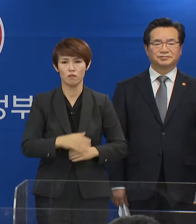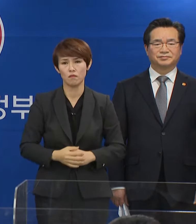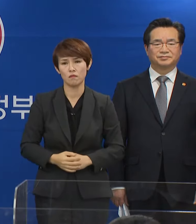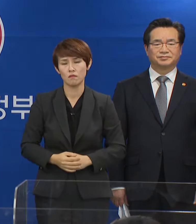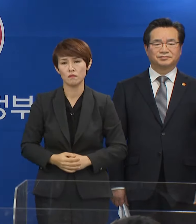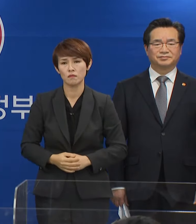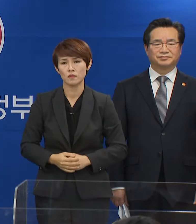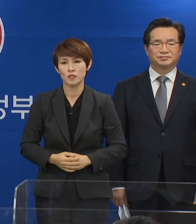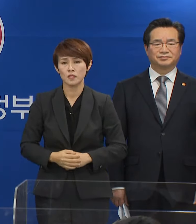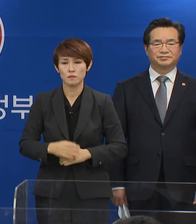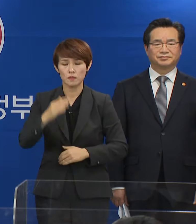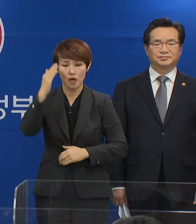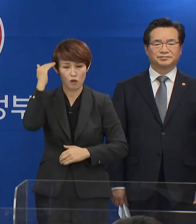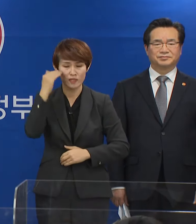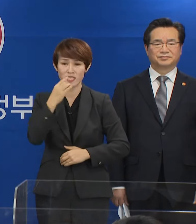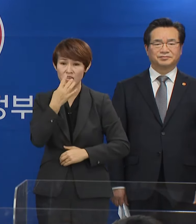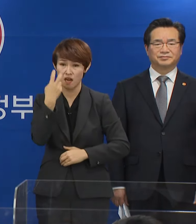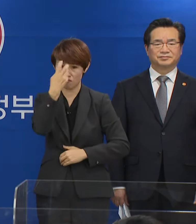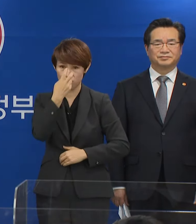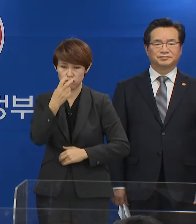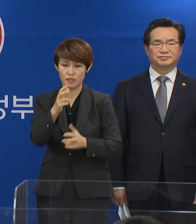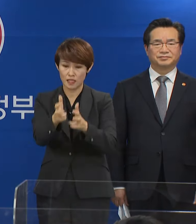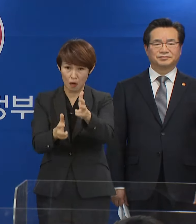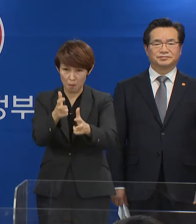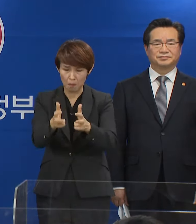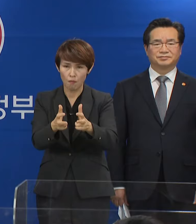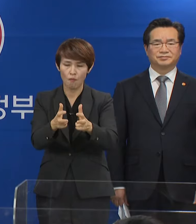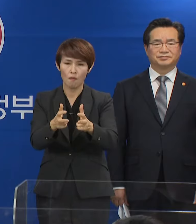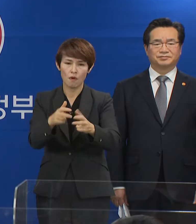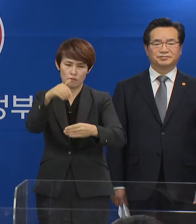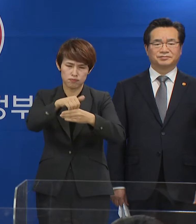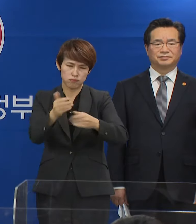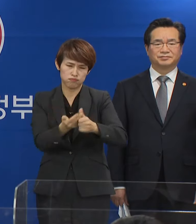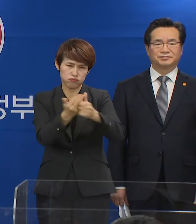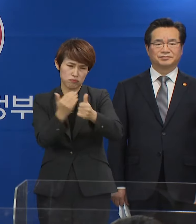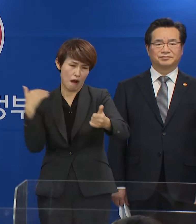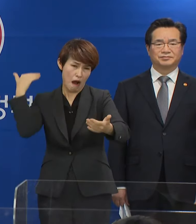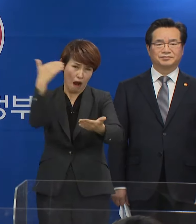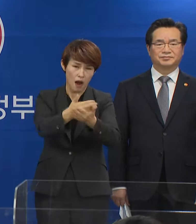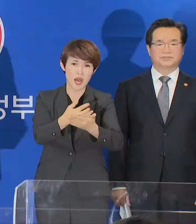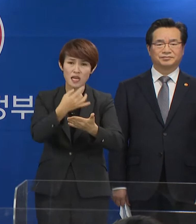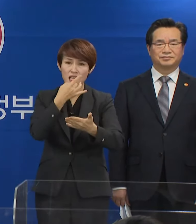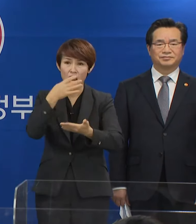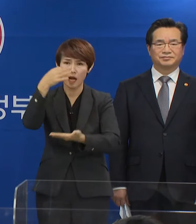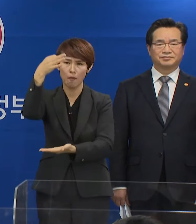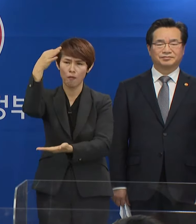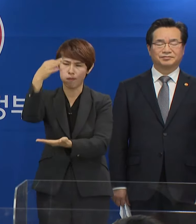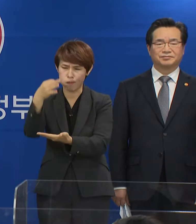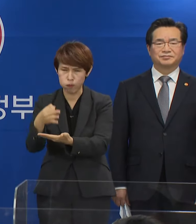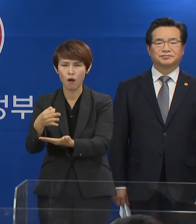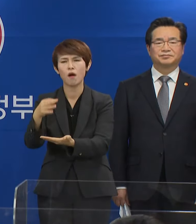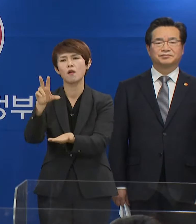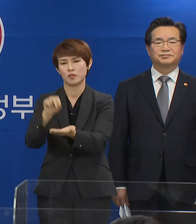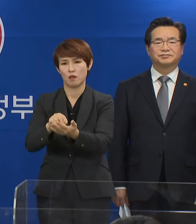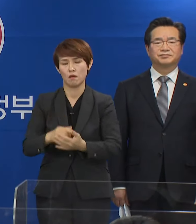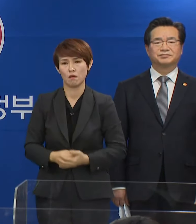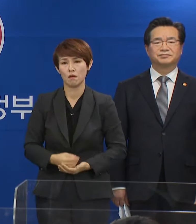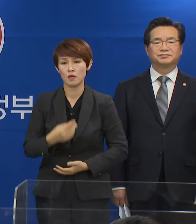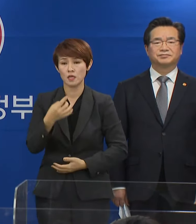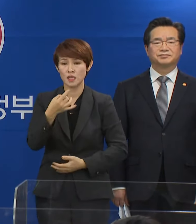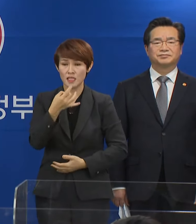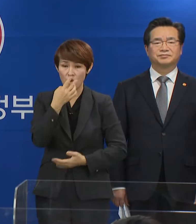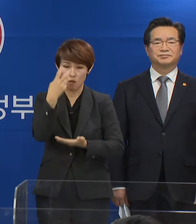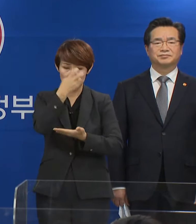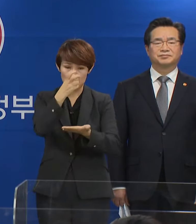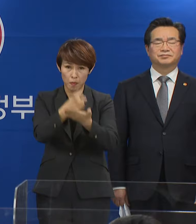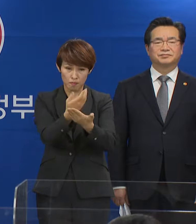지금의 우리 쌀 산업은 과잉 생산과 쌀값 불안이 반복되고 있습니다. 양곡관리법